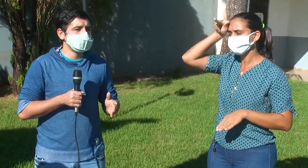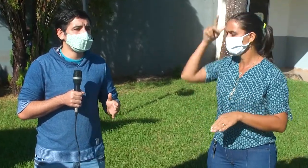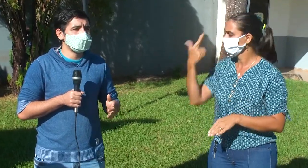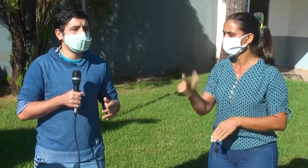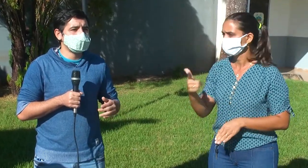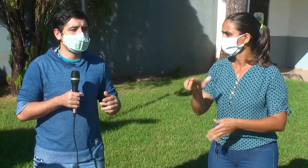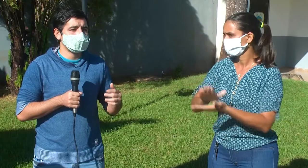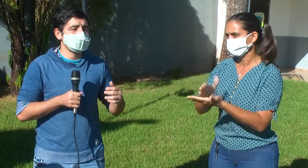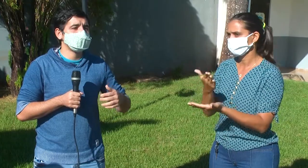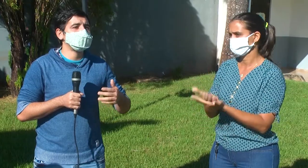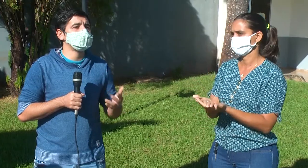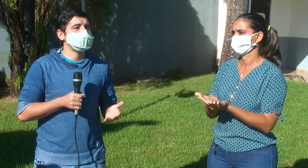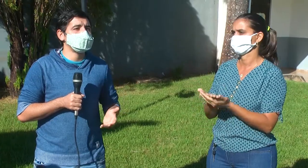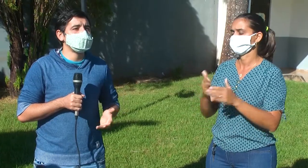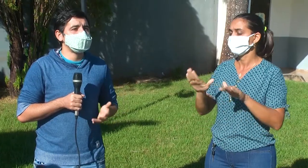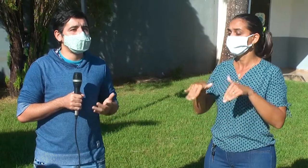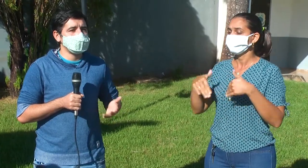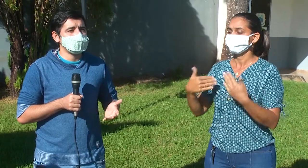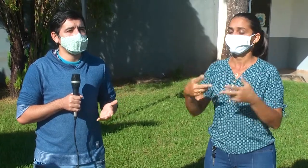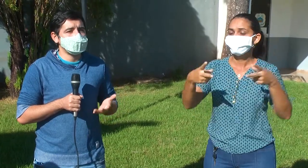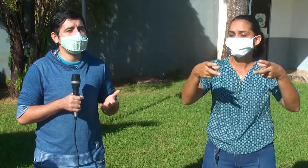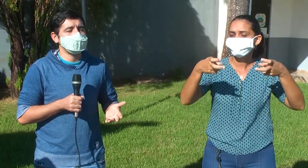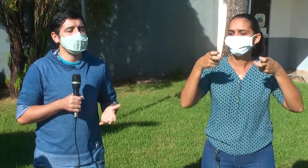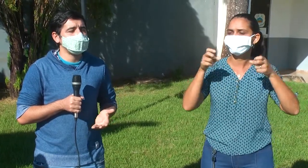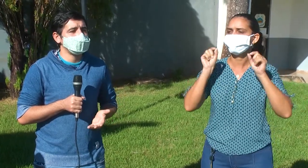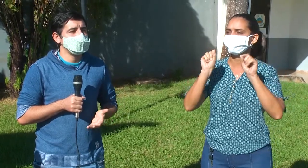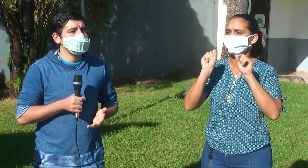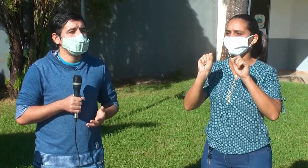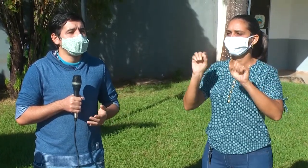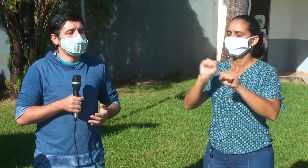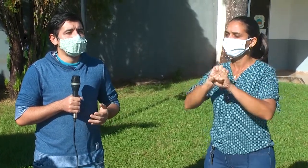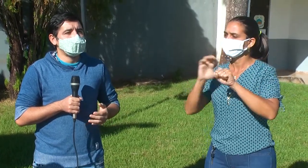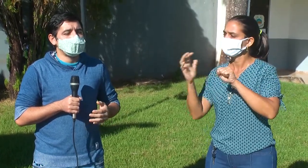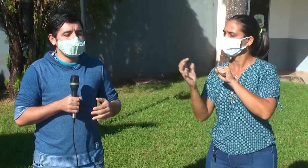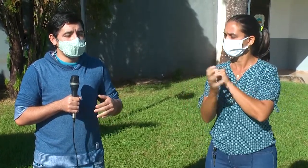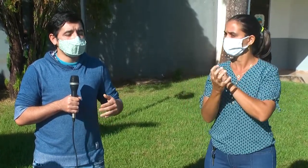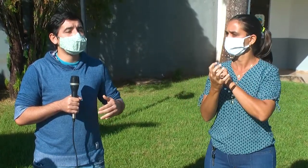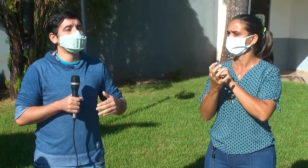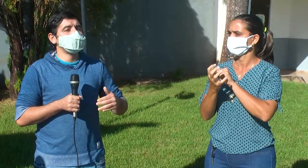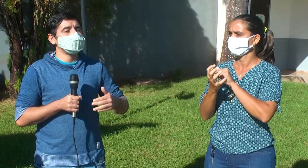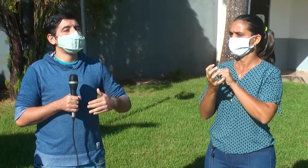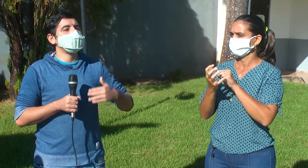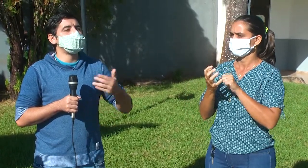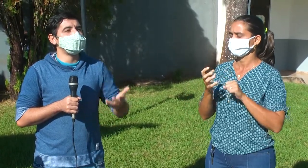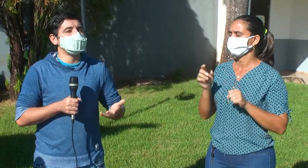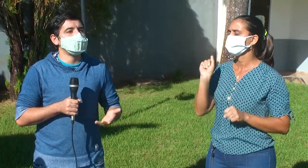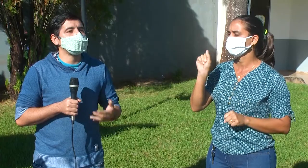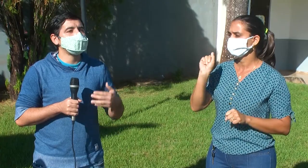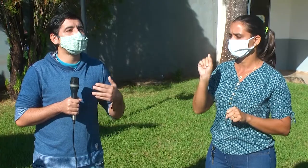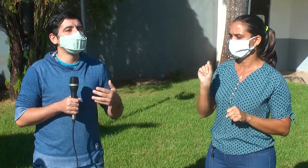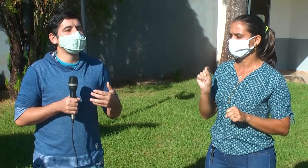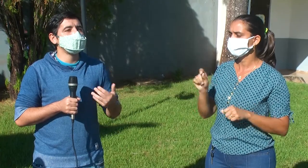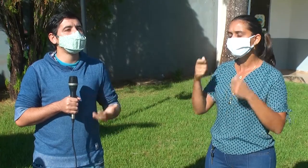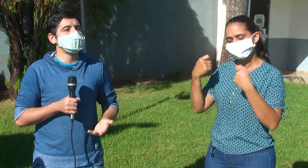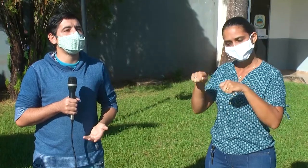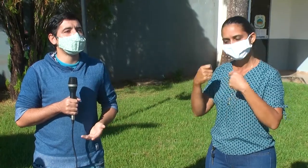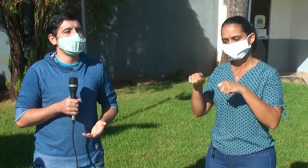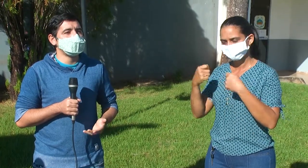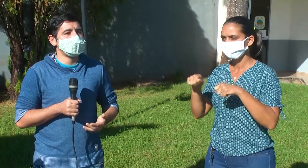percebemos, principalmente diante desse período de pandemia, uma necessidade ainda maior, porque falta muita informação para